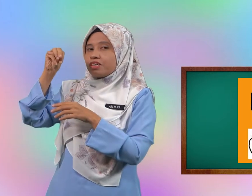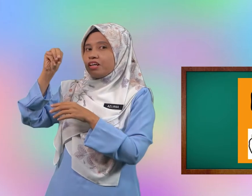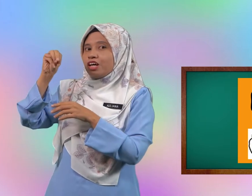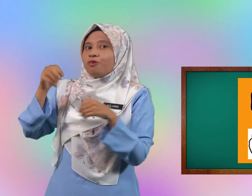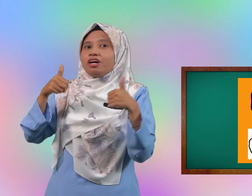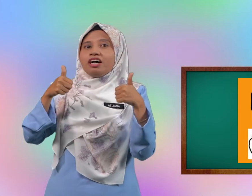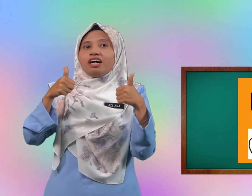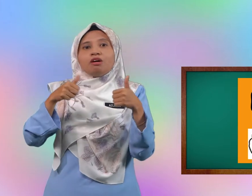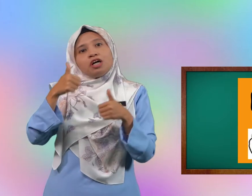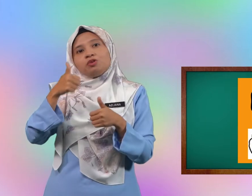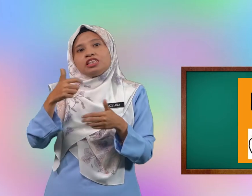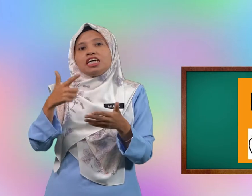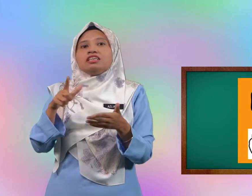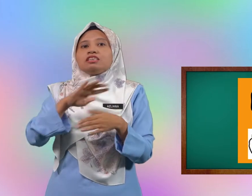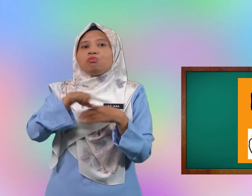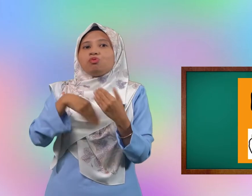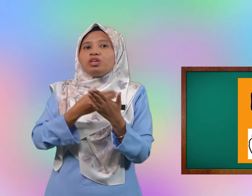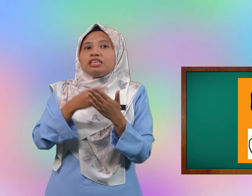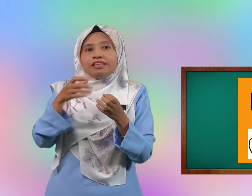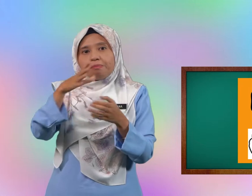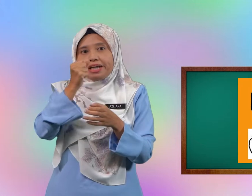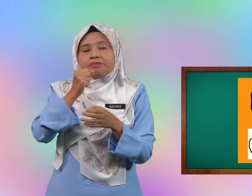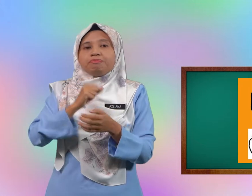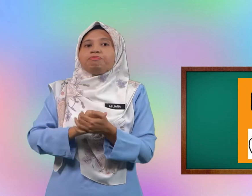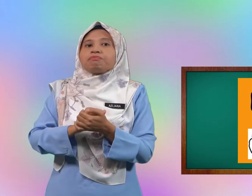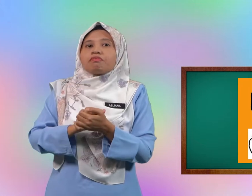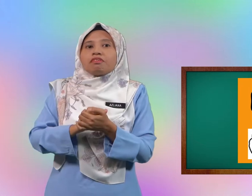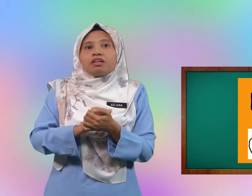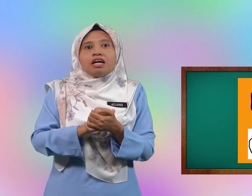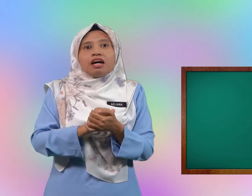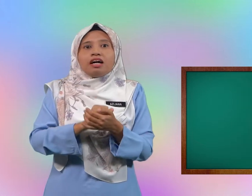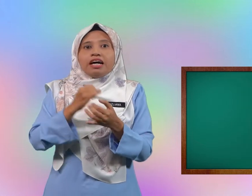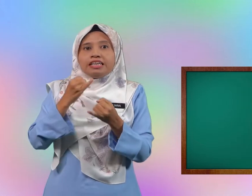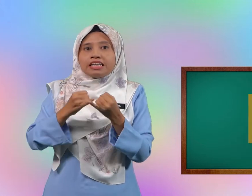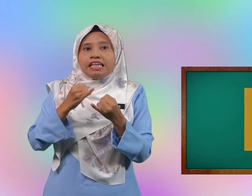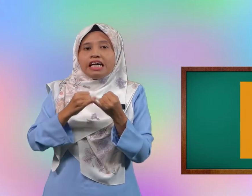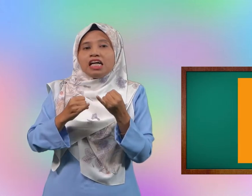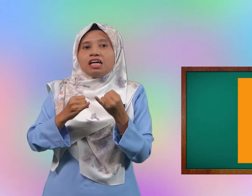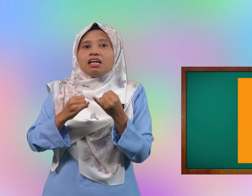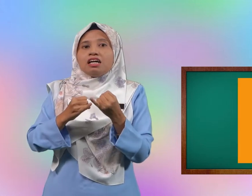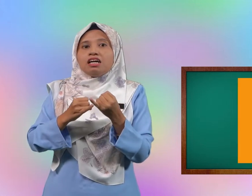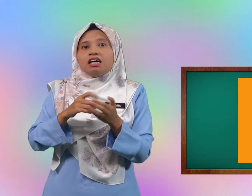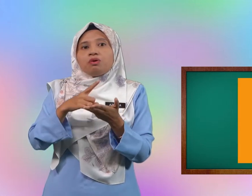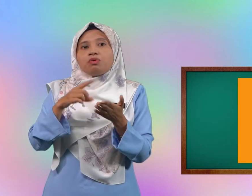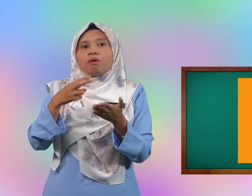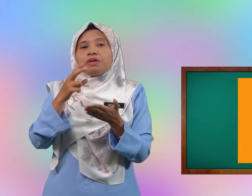wah baguslah semua dah dapat akhir sekali akhir huruf apa